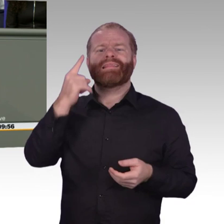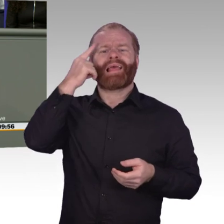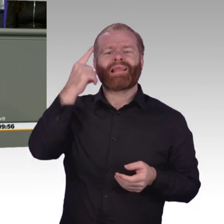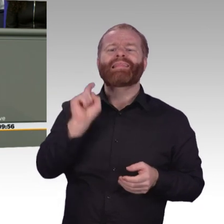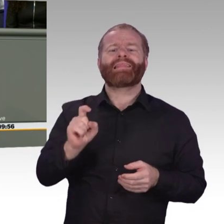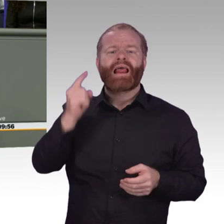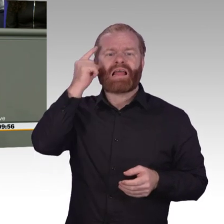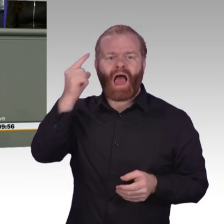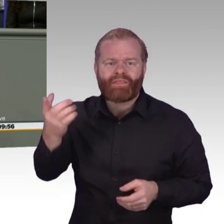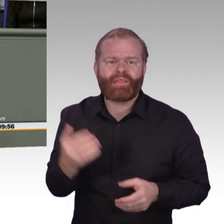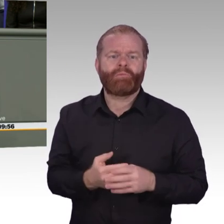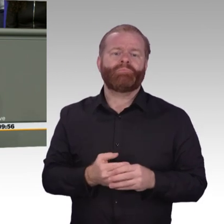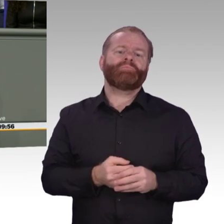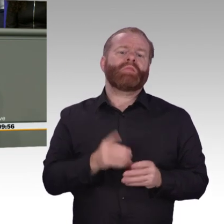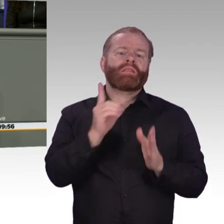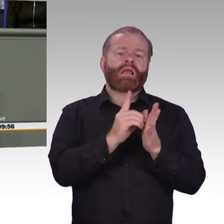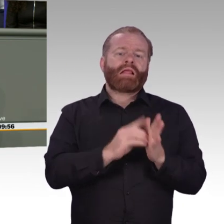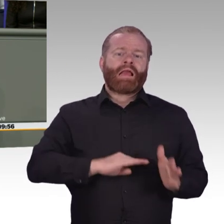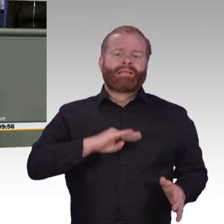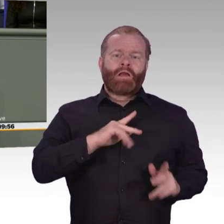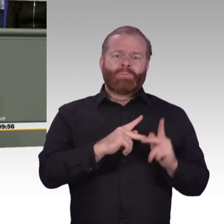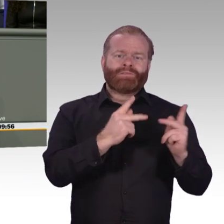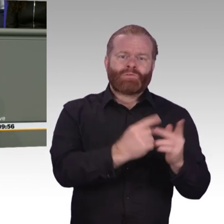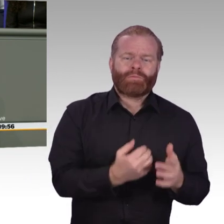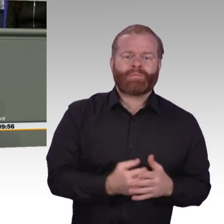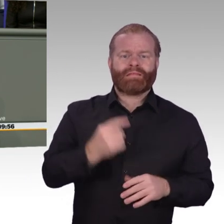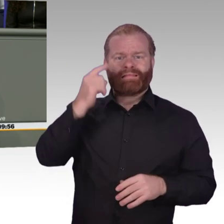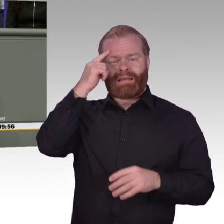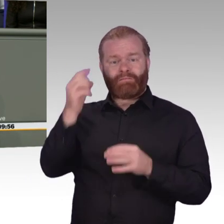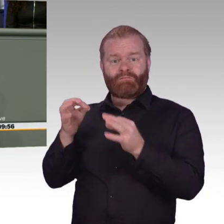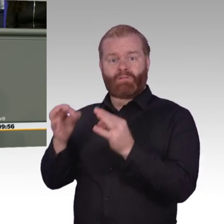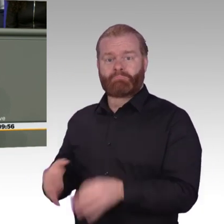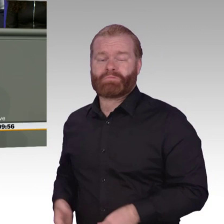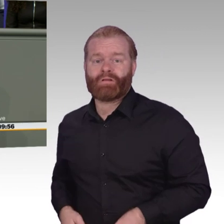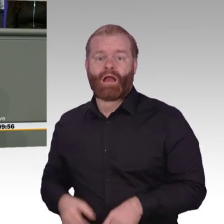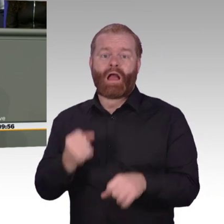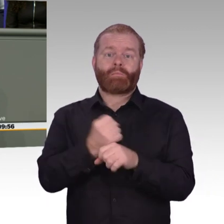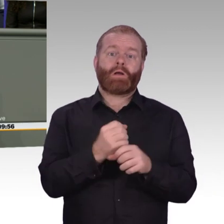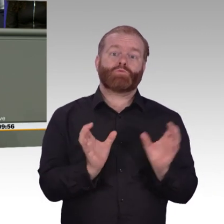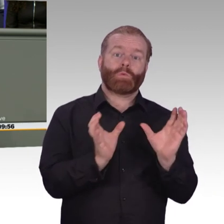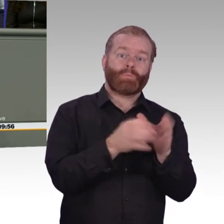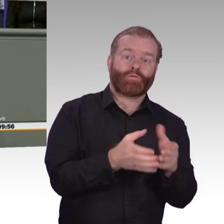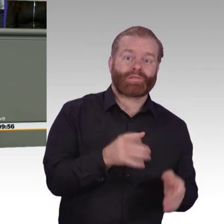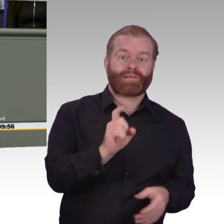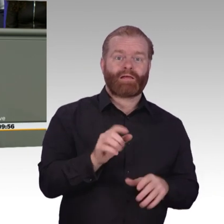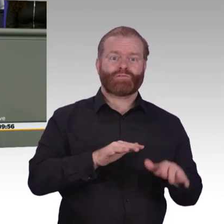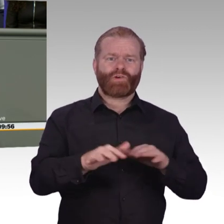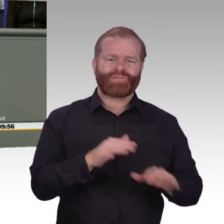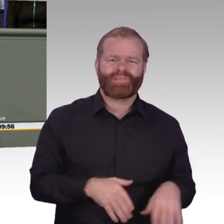Und das erklärt aber auch, warum Sie heute in der Lage sind, 111 Projekte aufzuschreiben, die Sie, na ja, halt aus den